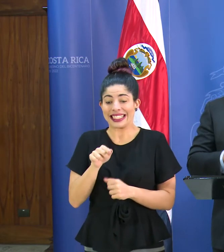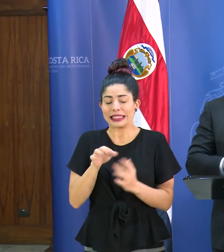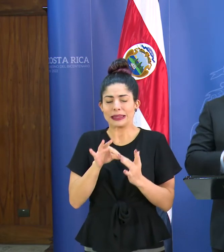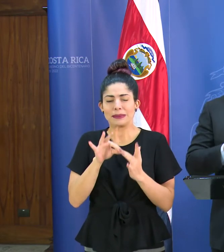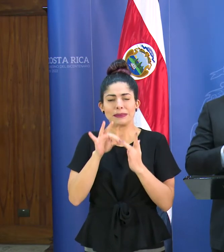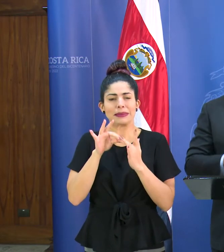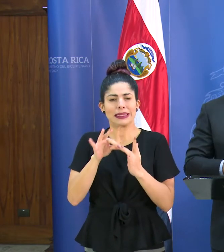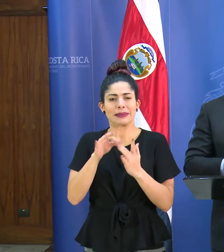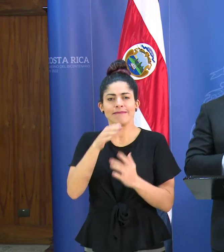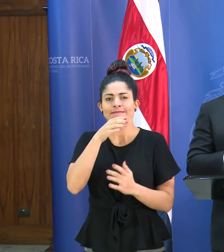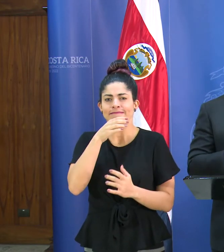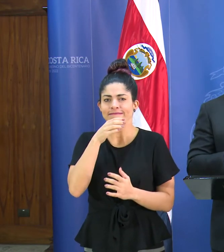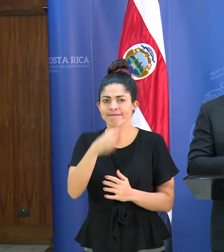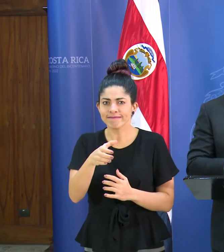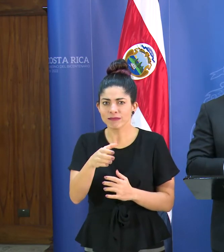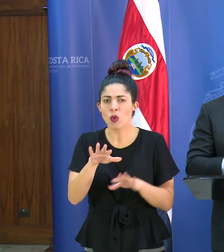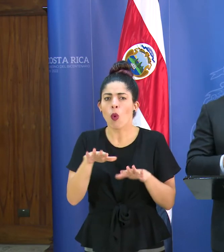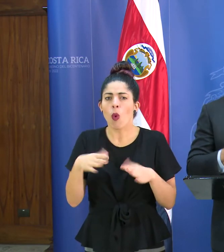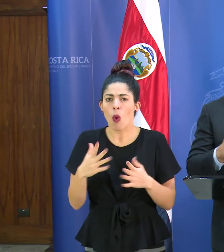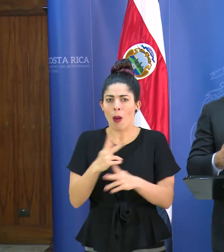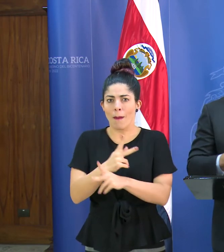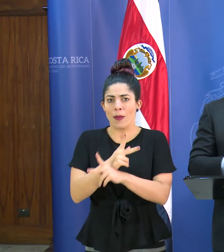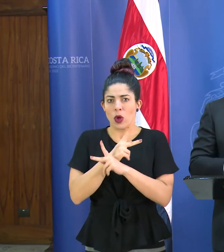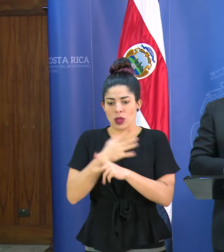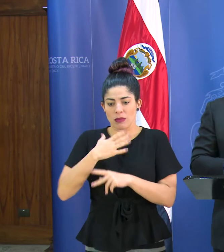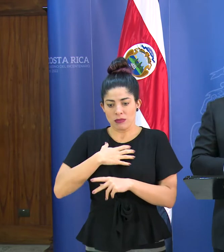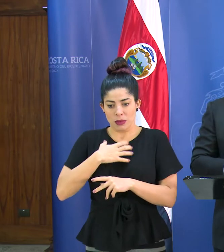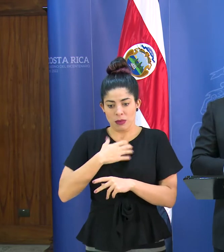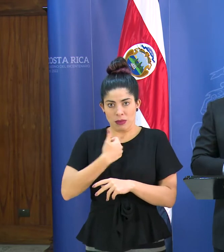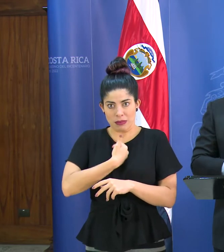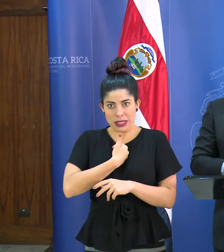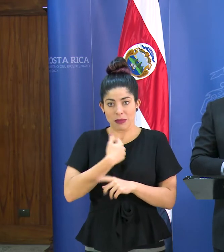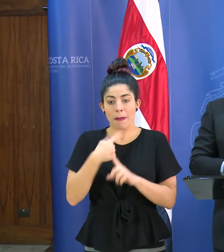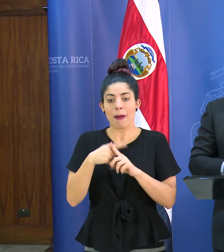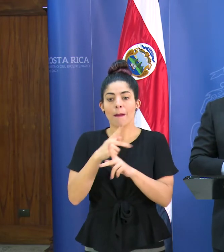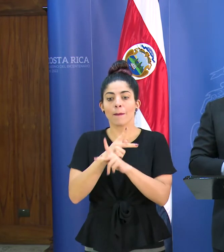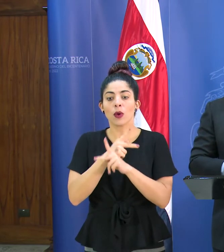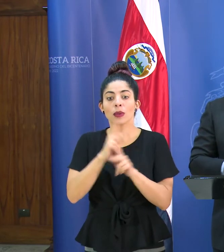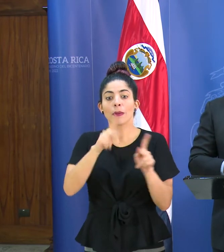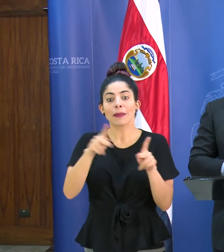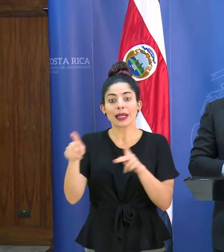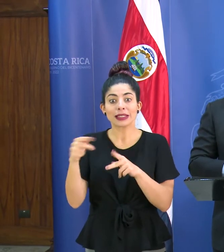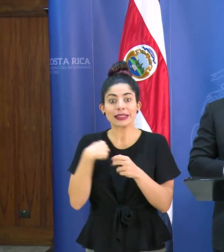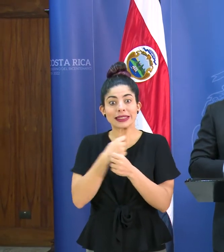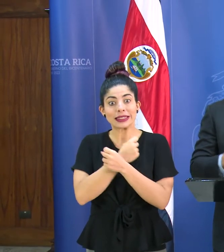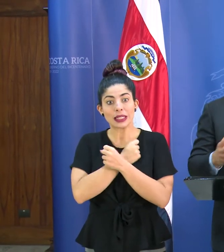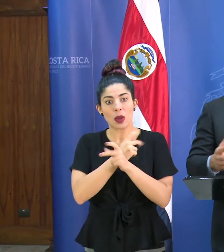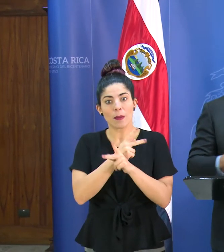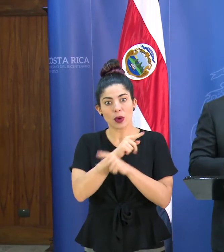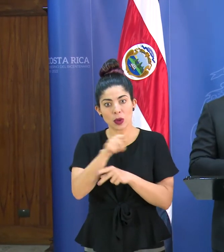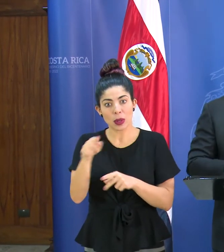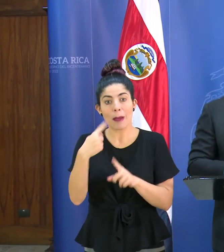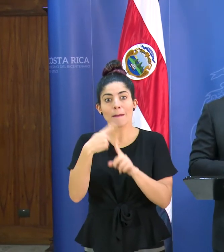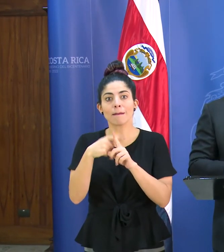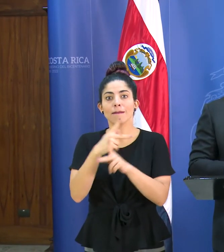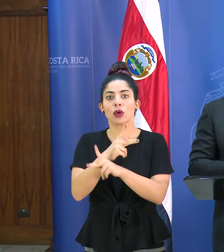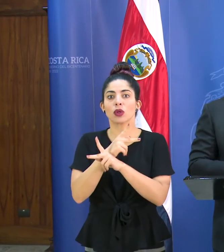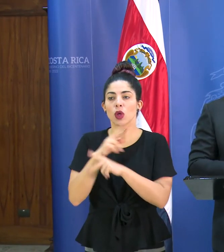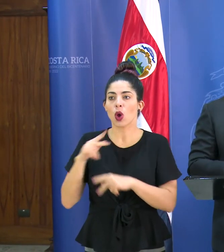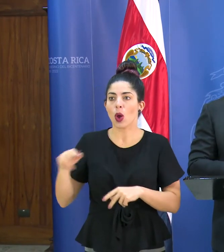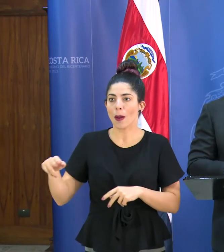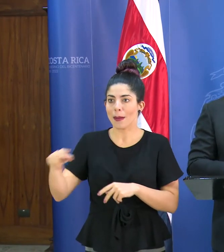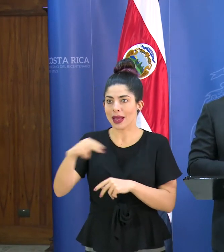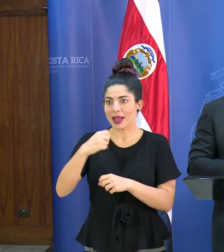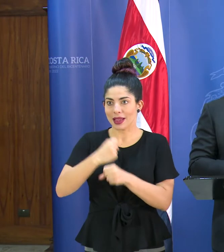principal recomendación para protegernos, proteger a nuestros seres queridos y proteger también a nuestros compañeros y